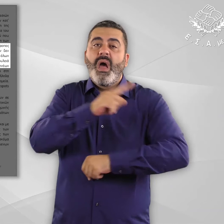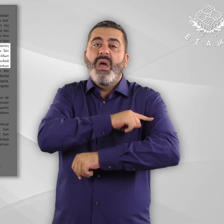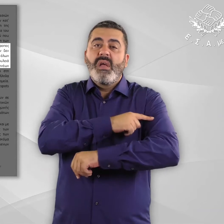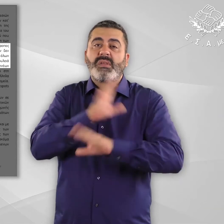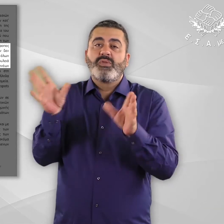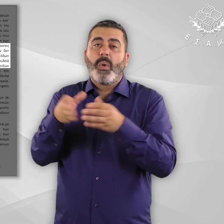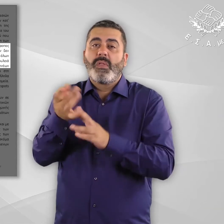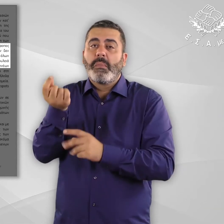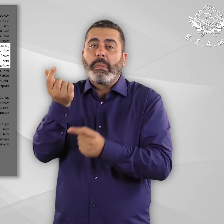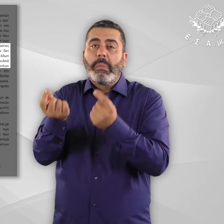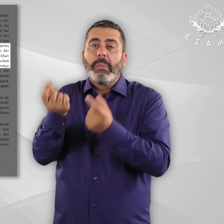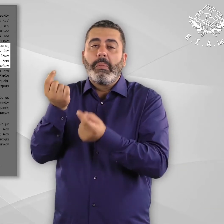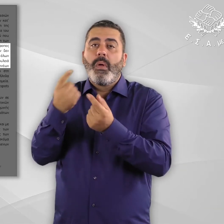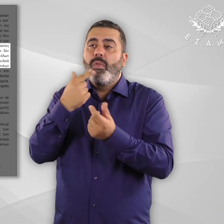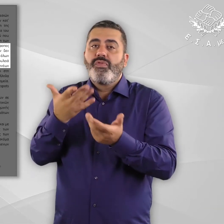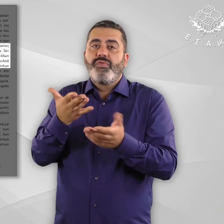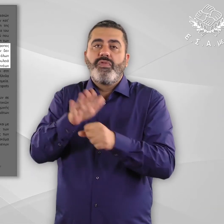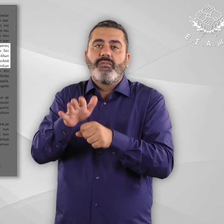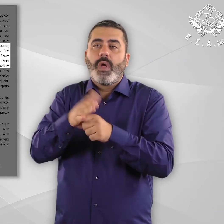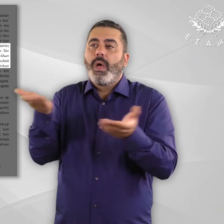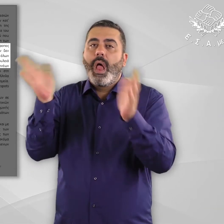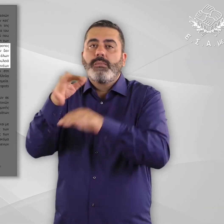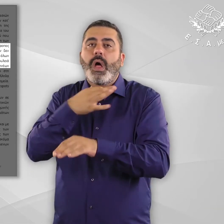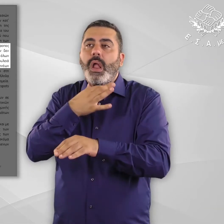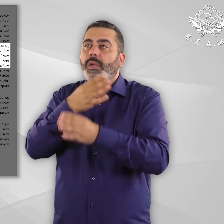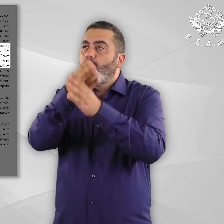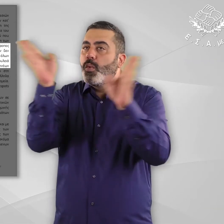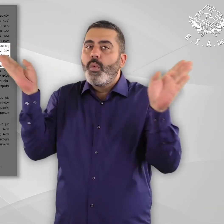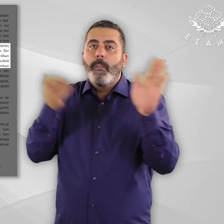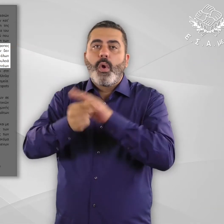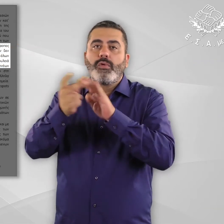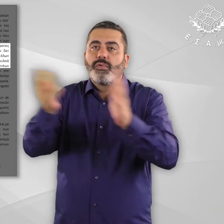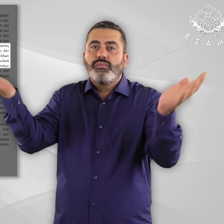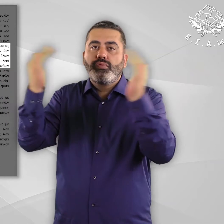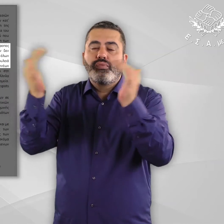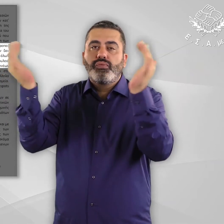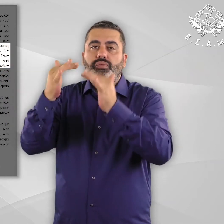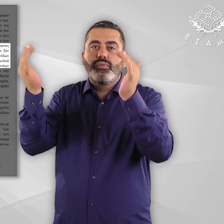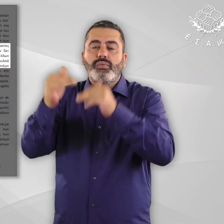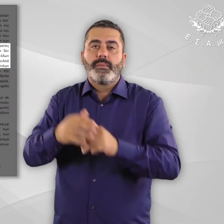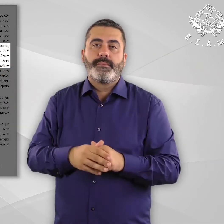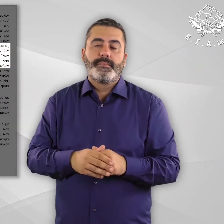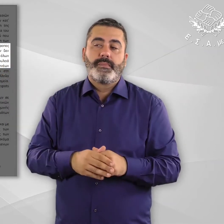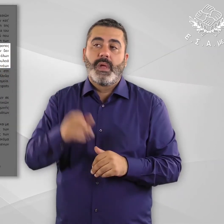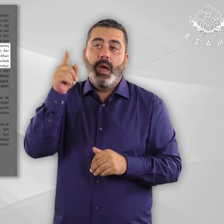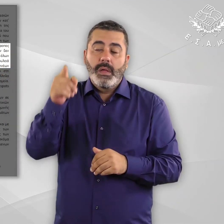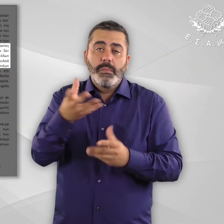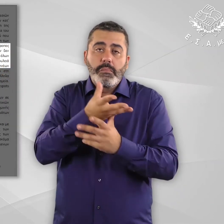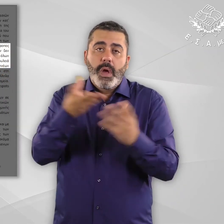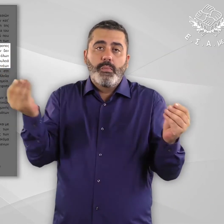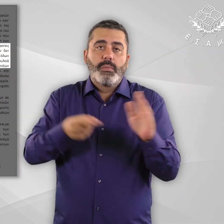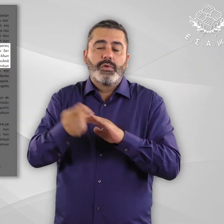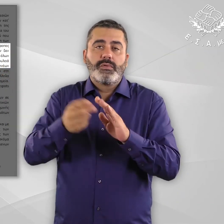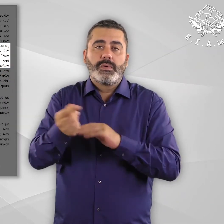Λέσβο, η Επίτροπο σημείωσε ότι ο περιορισμένος αριθμός ιατρικών ομάδων δεν υπαρκούσε για να καλύψει τις ανάγκες ιατρικής